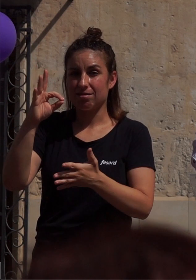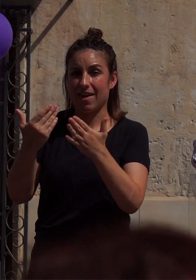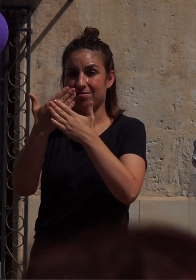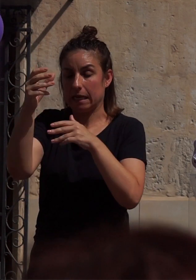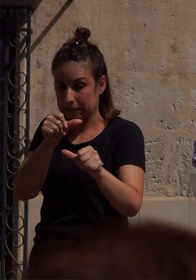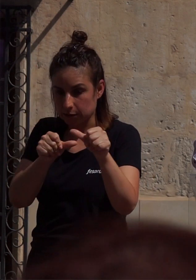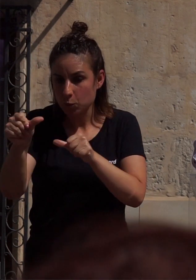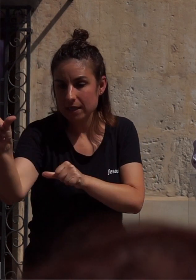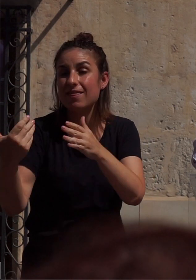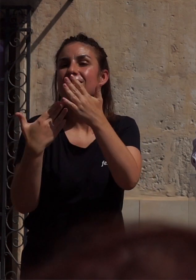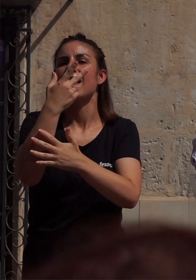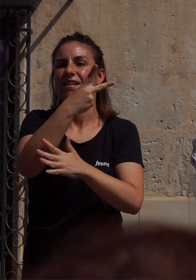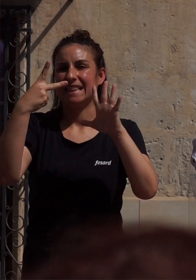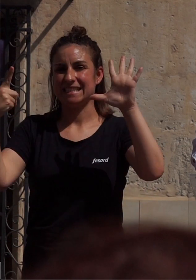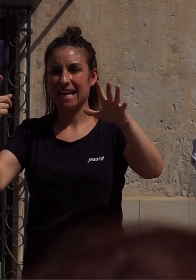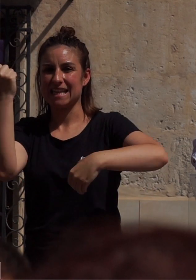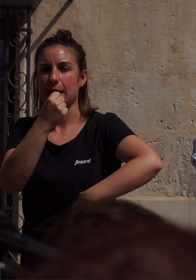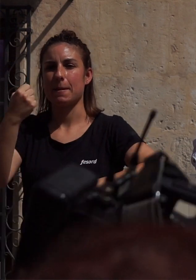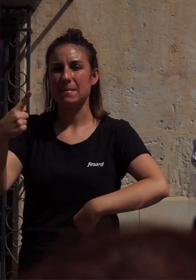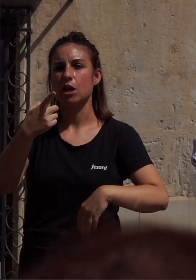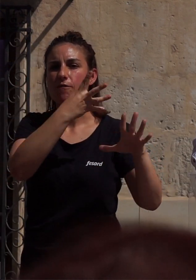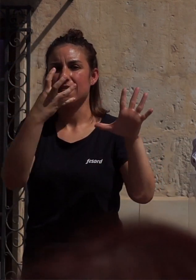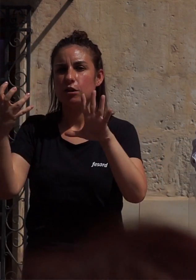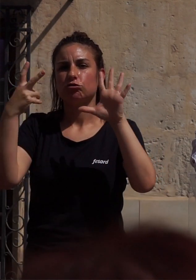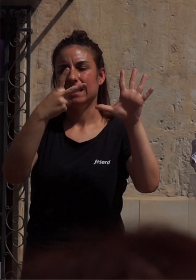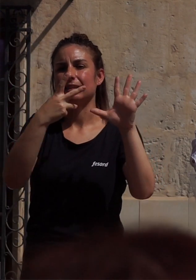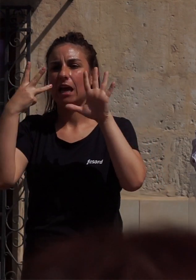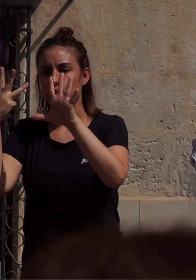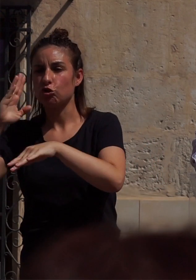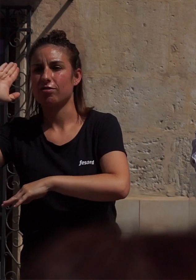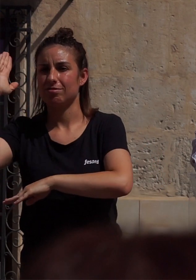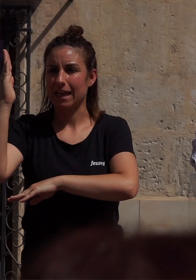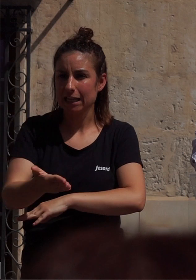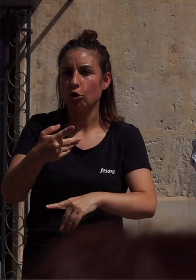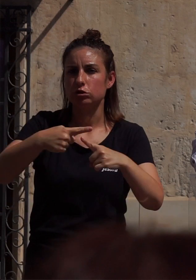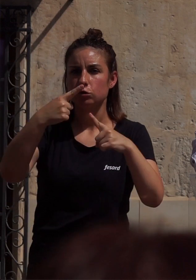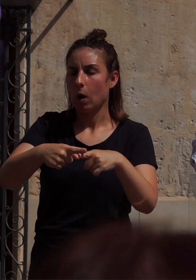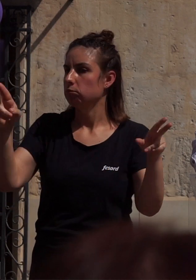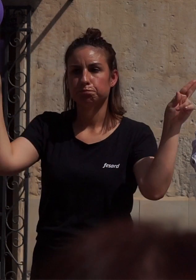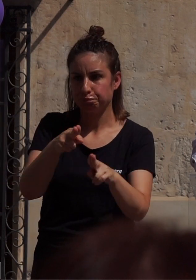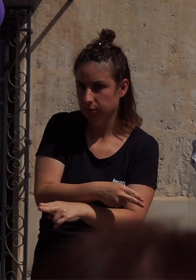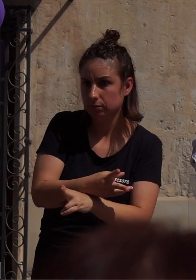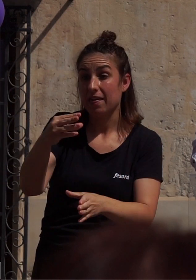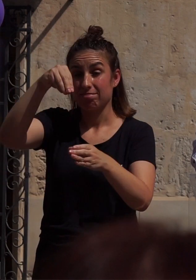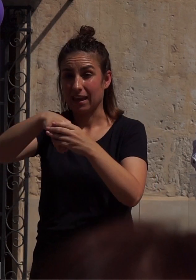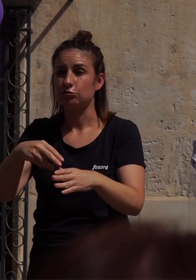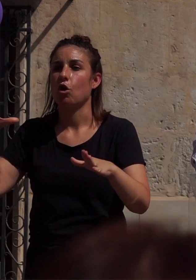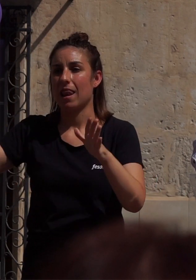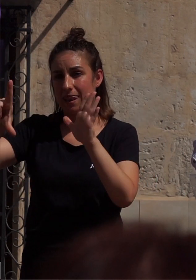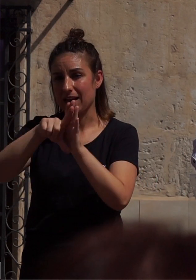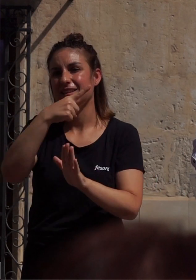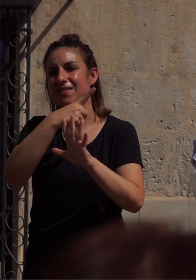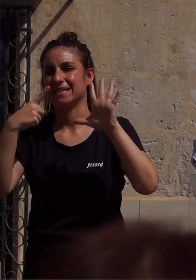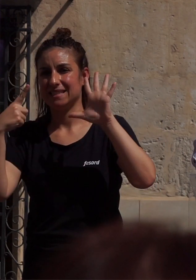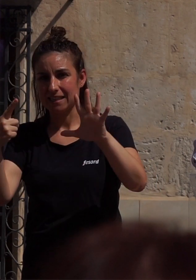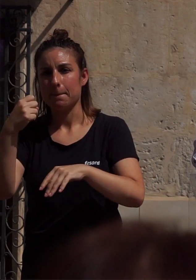1978, se eliminaba el delito de homosexualidad incluido en la ley 16.1970